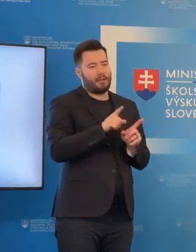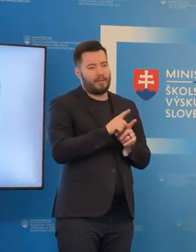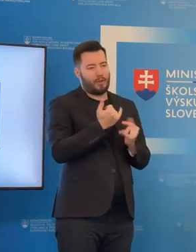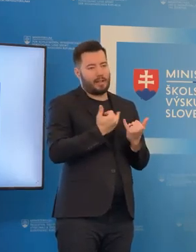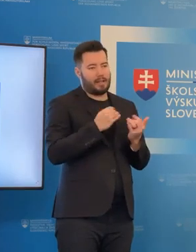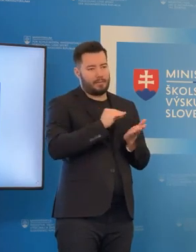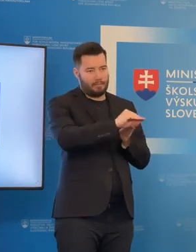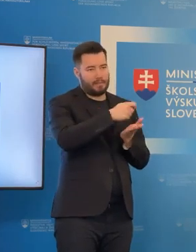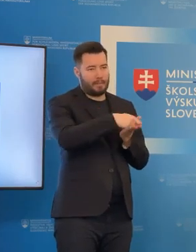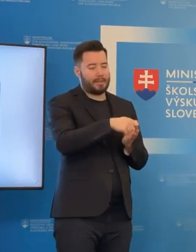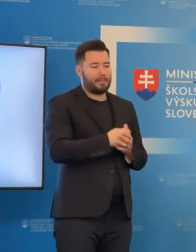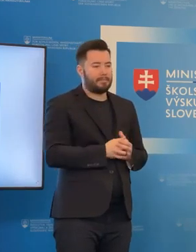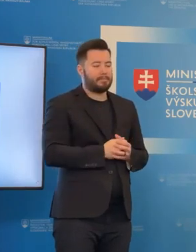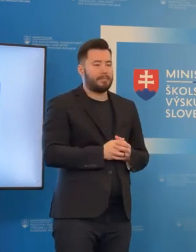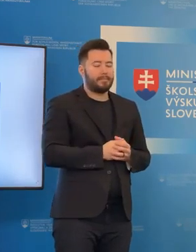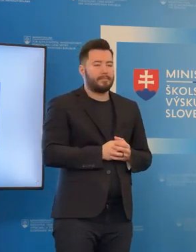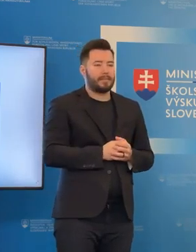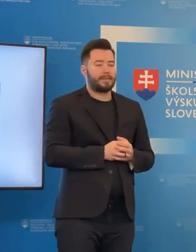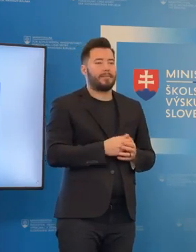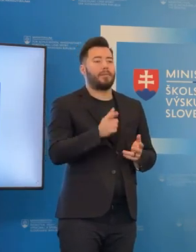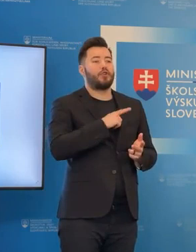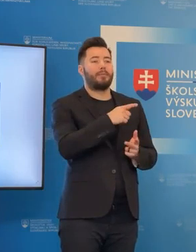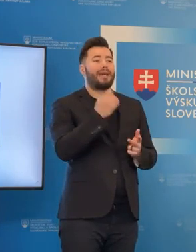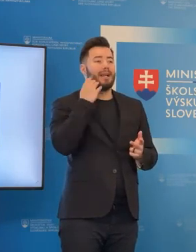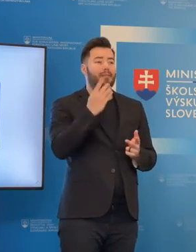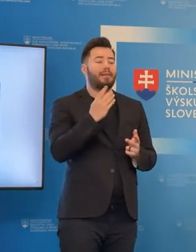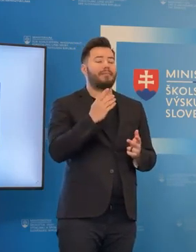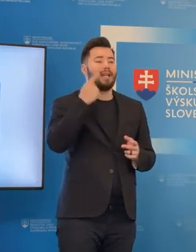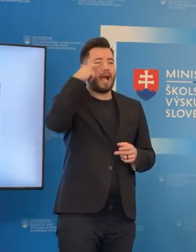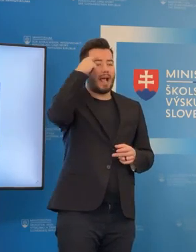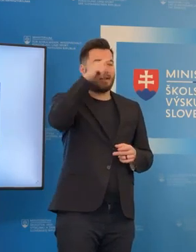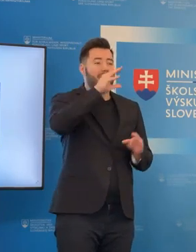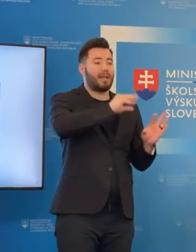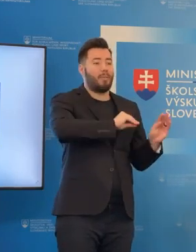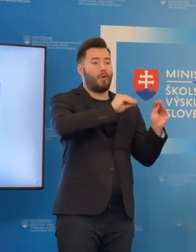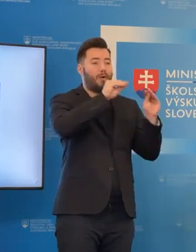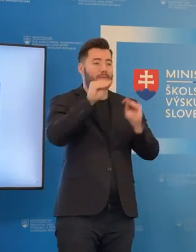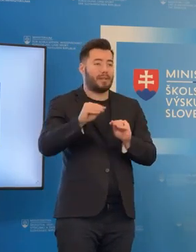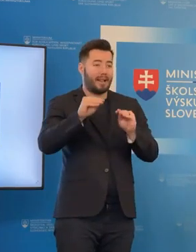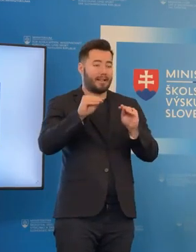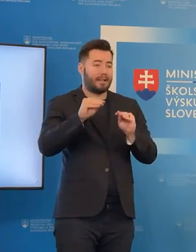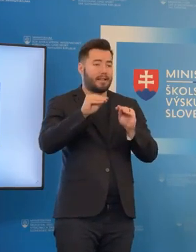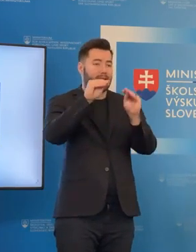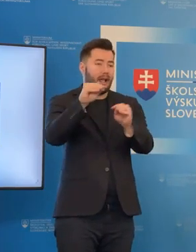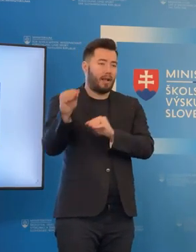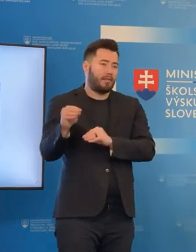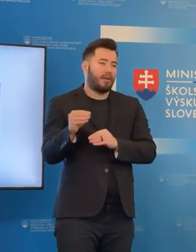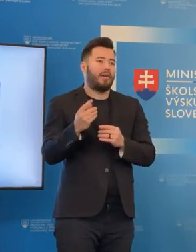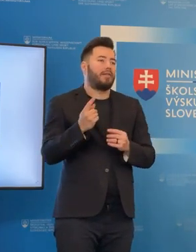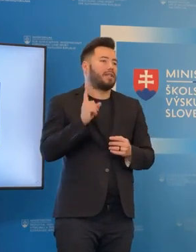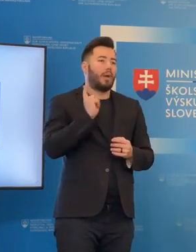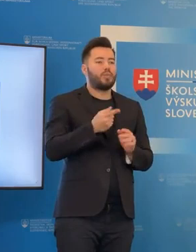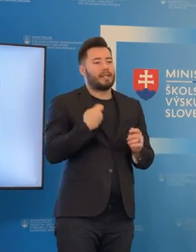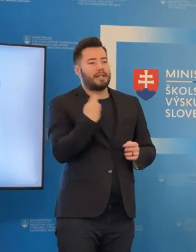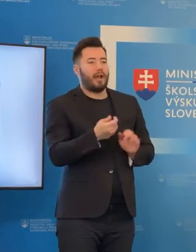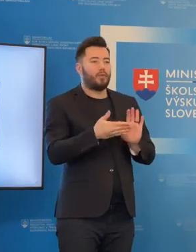akademickú mobilitu, nemusia predkladať zo zákona doklady o doterajšom štúdiu, čiže je to na tej vysokej škole, akým